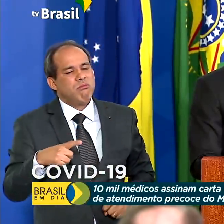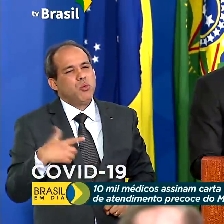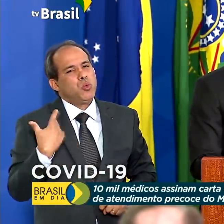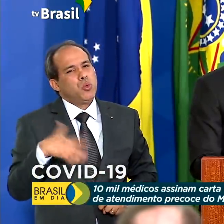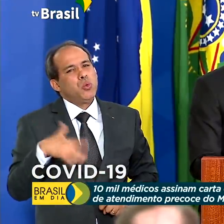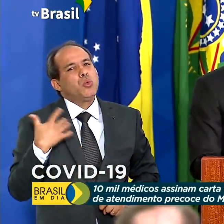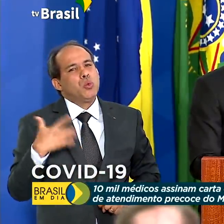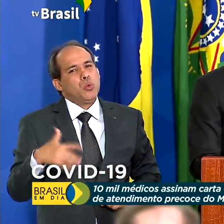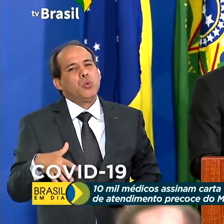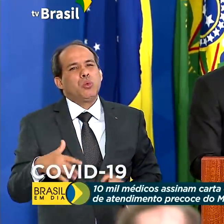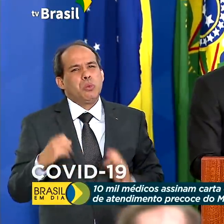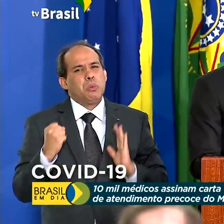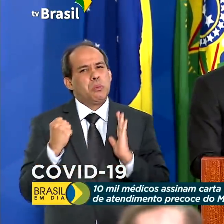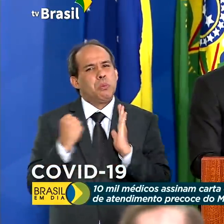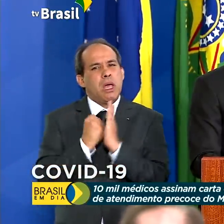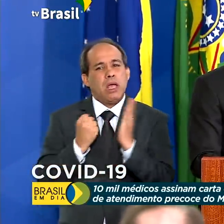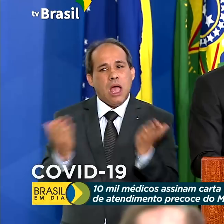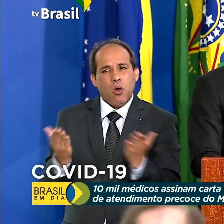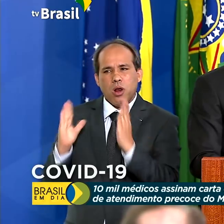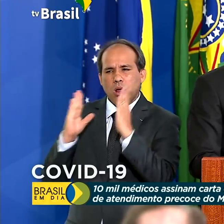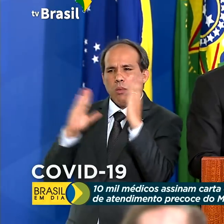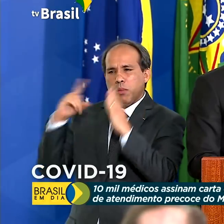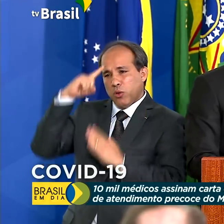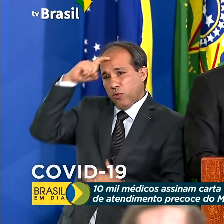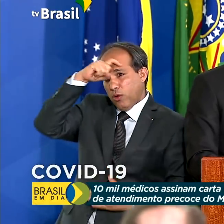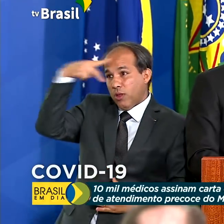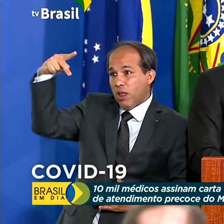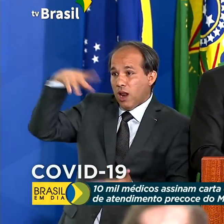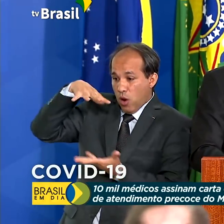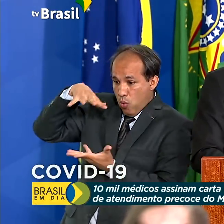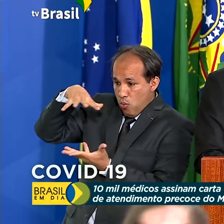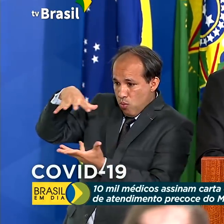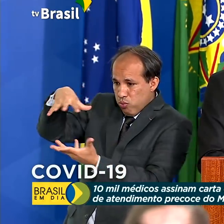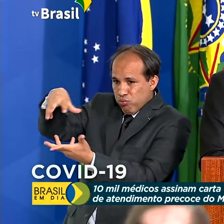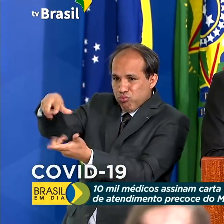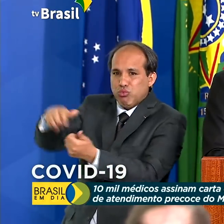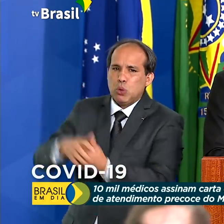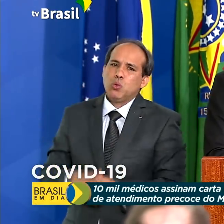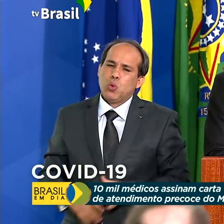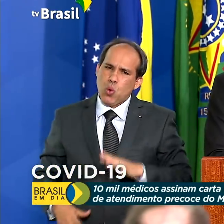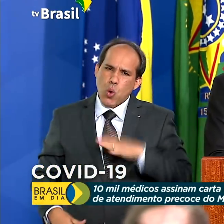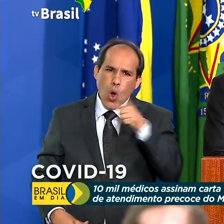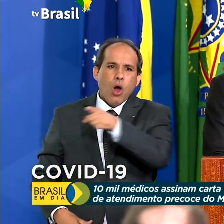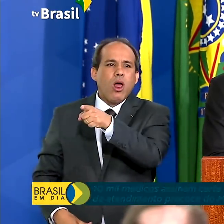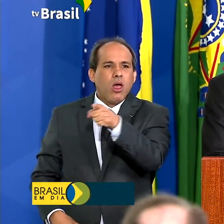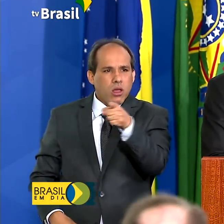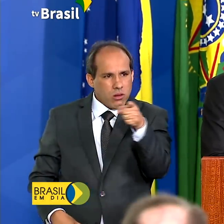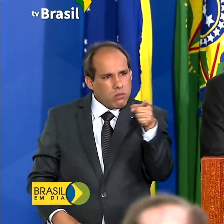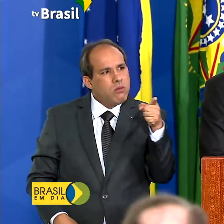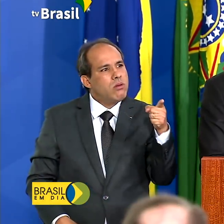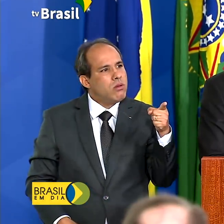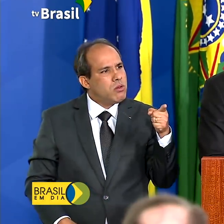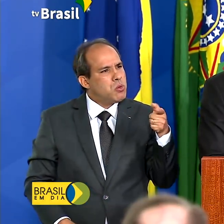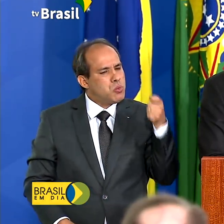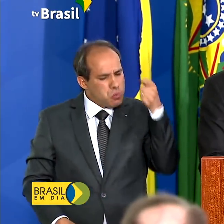nesse momento difícil para o mundo uma posição de coragem e de altivez. Obrigado. Obrigado. Obrigado.